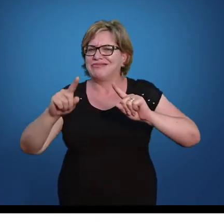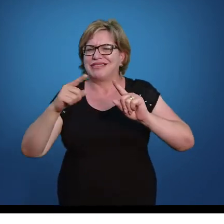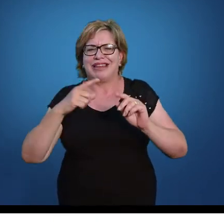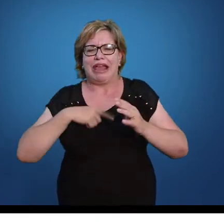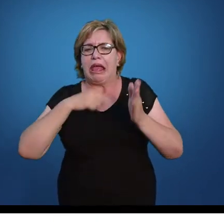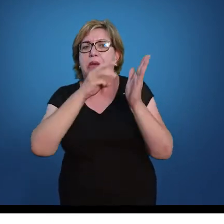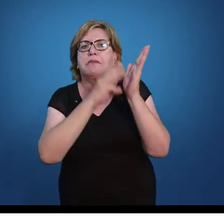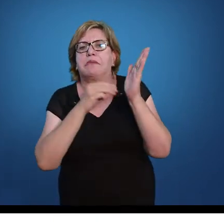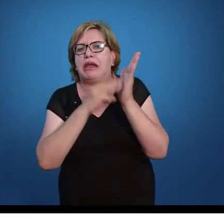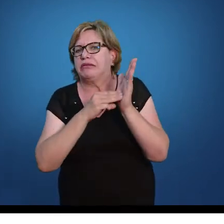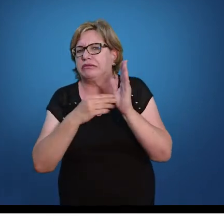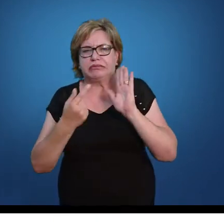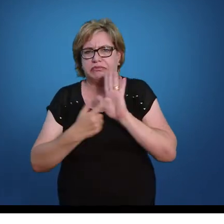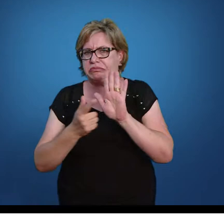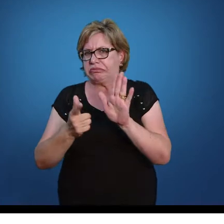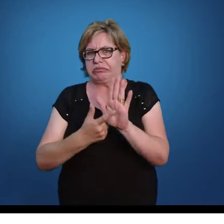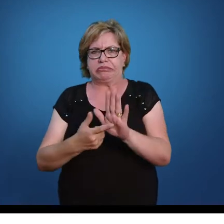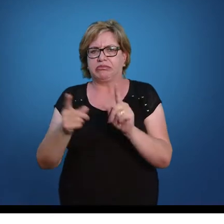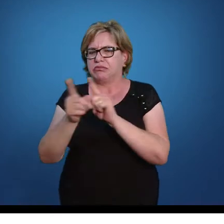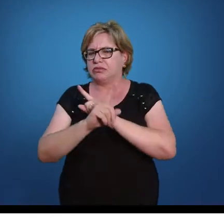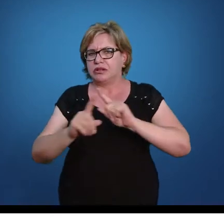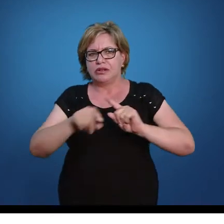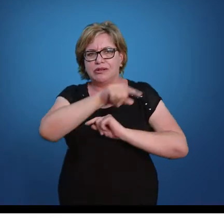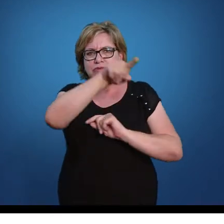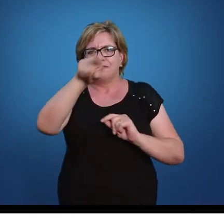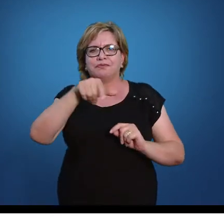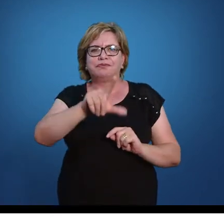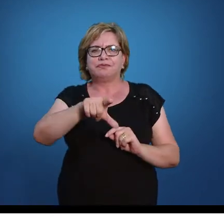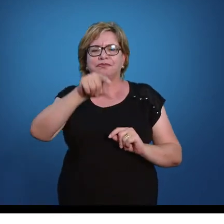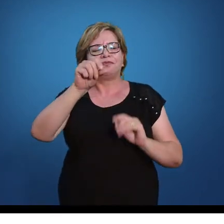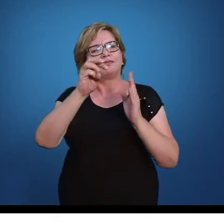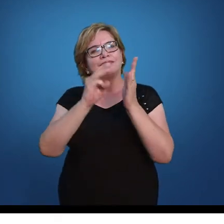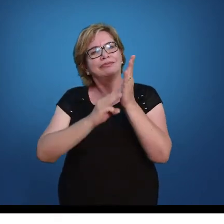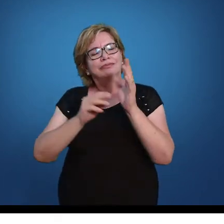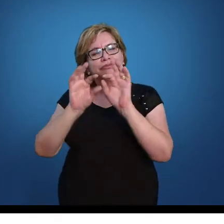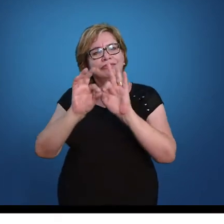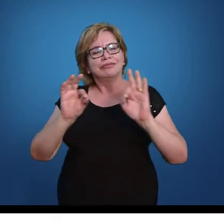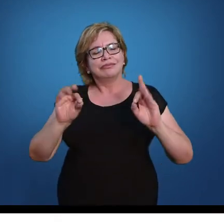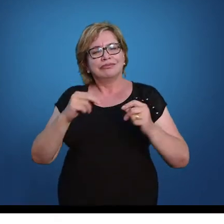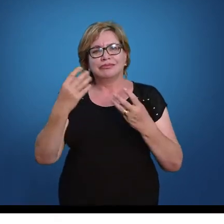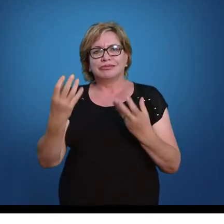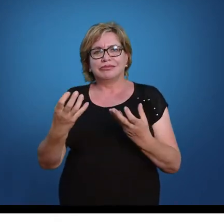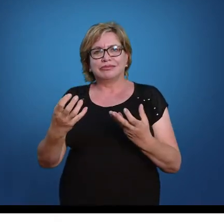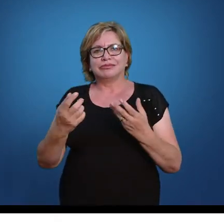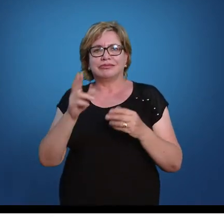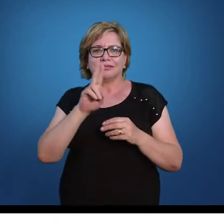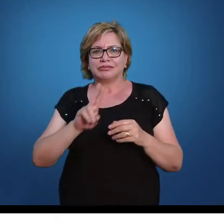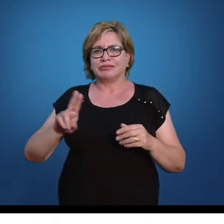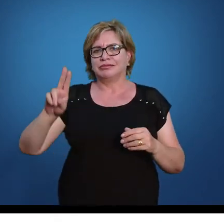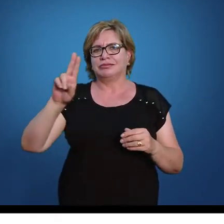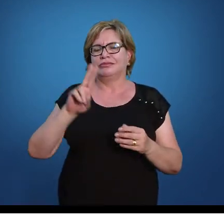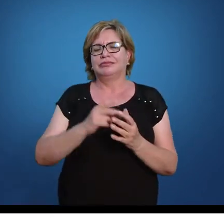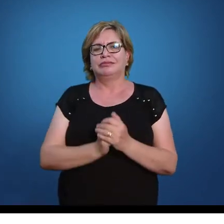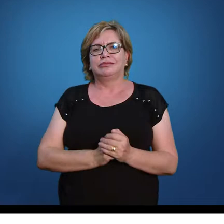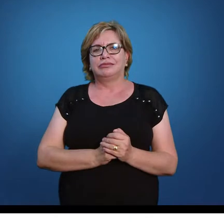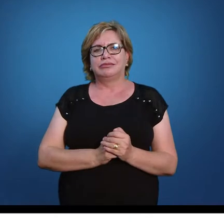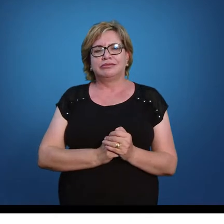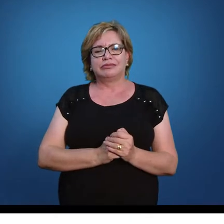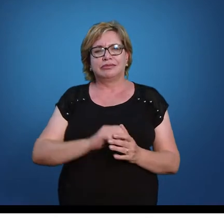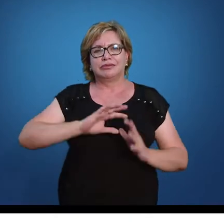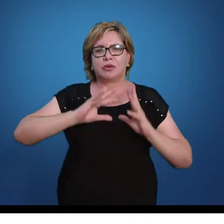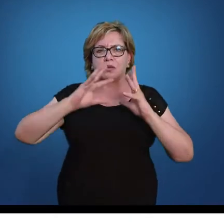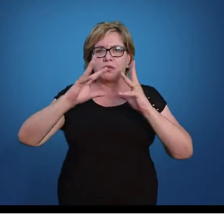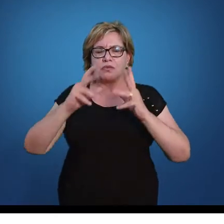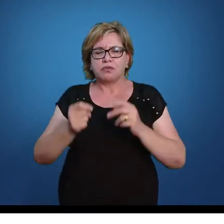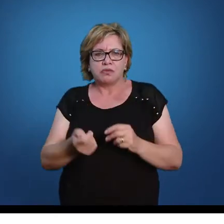método x. É você que vai resolver essa equação da maneira que você achar mais simples. Quase todo mundo